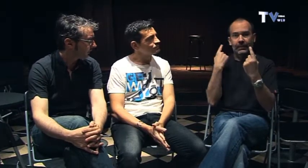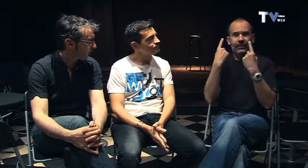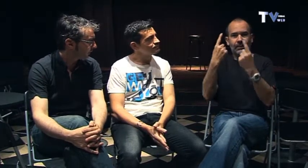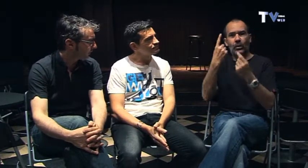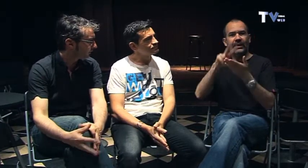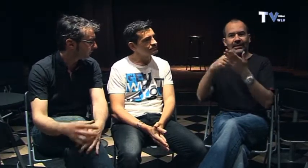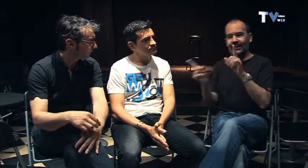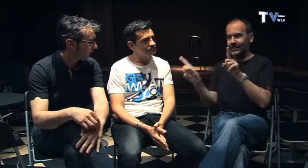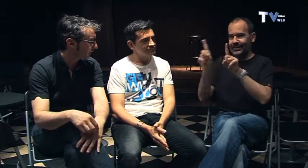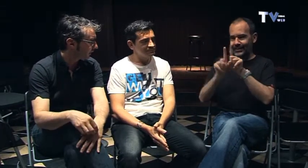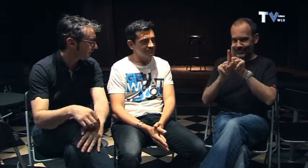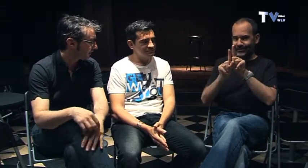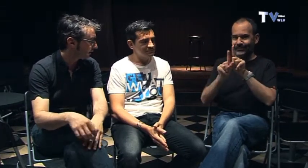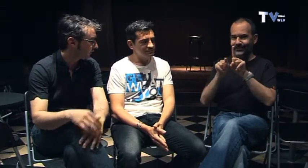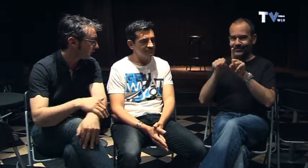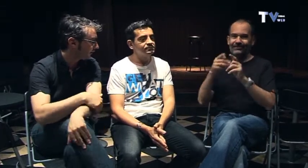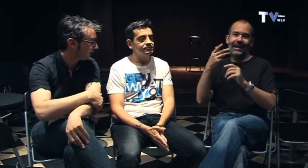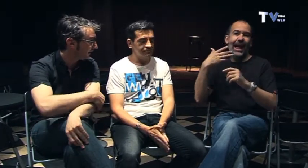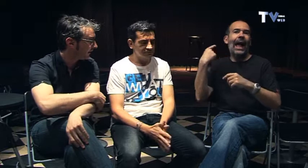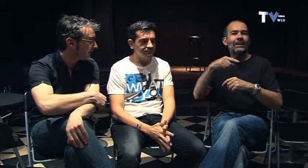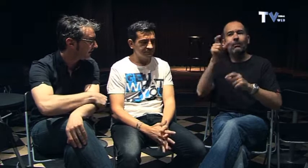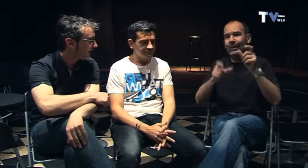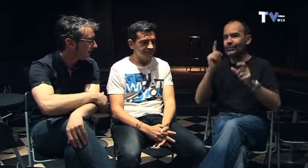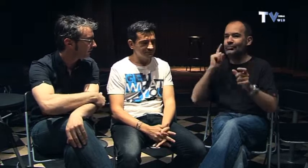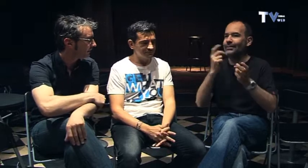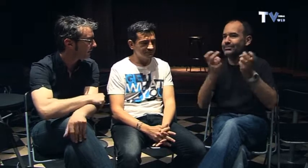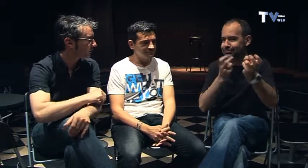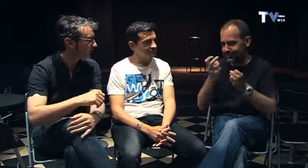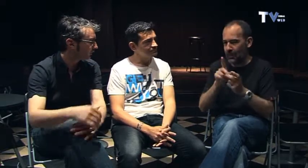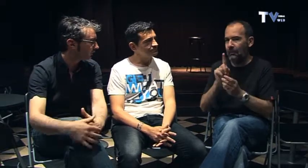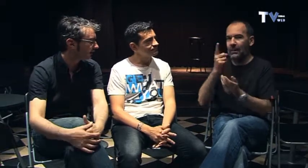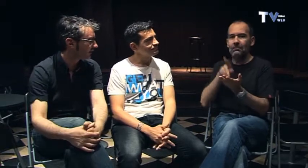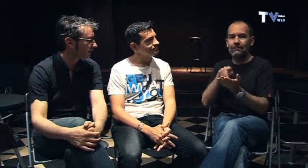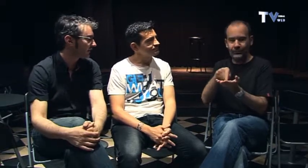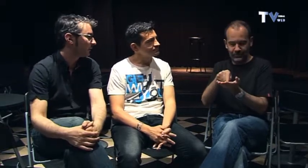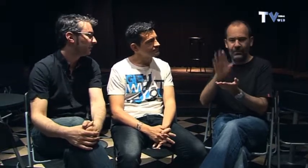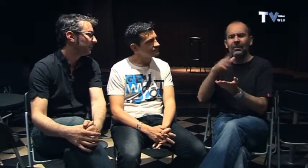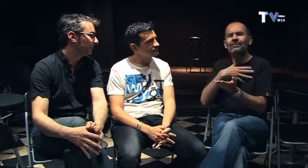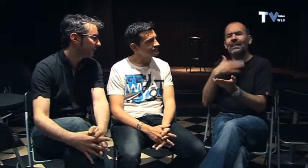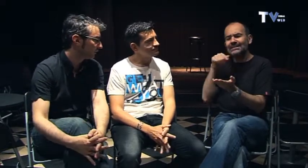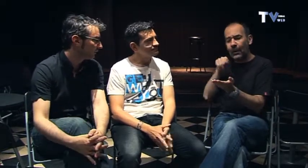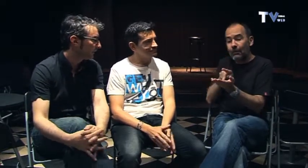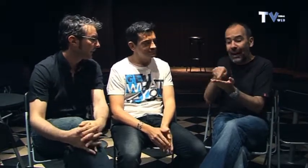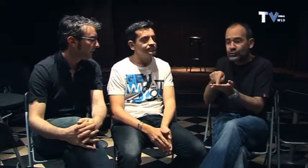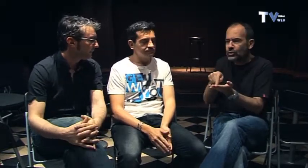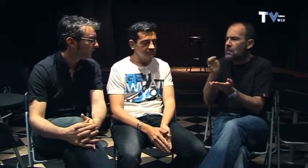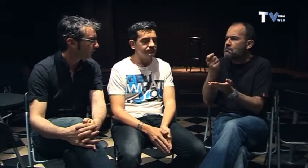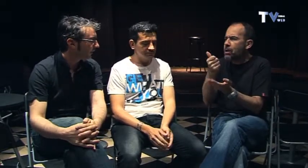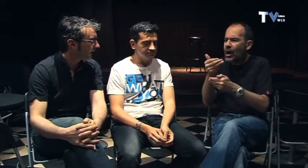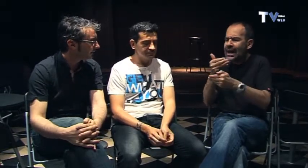poquito deciste que ya con intérprete entonces ya vienen personas sordas y es como el primer paso, ¿no? Pero, en este